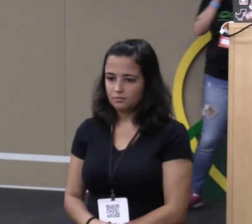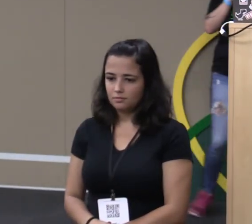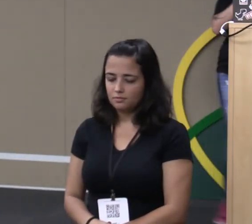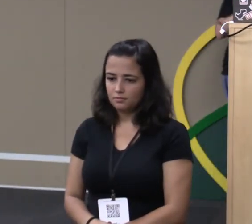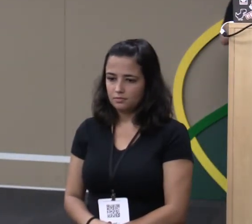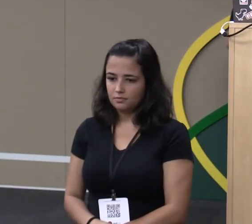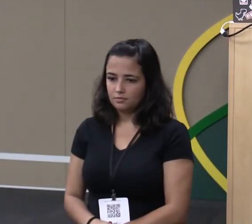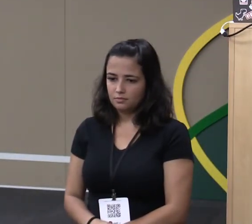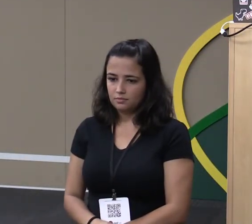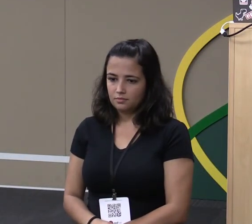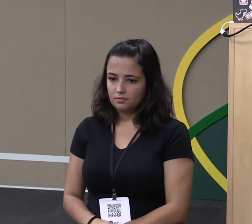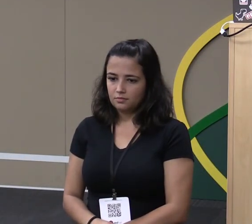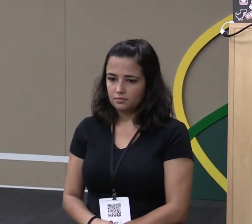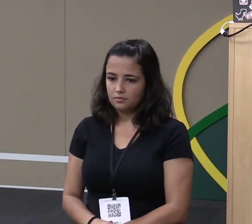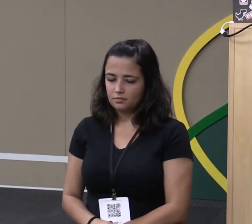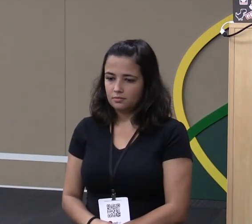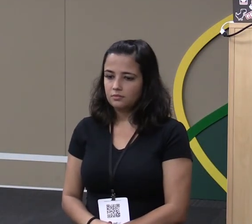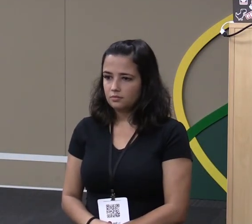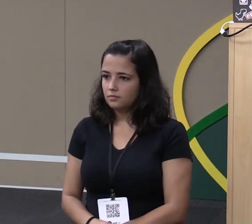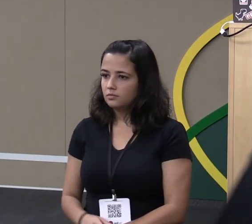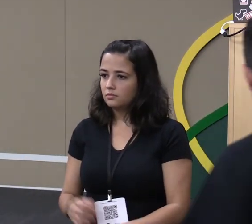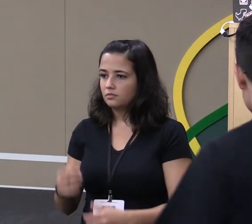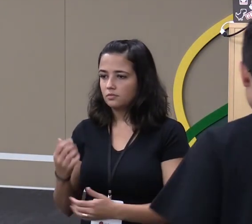obrigada pode falar